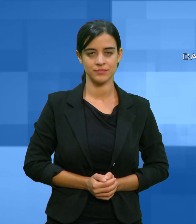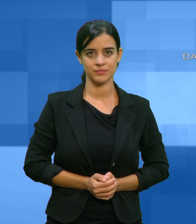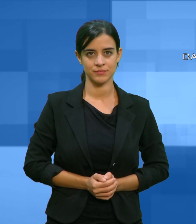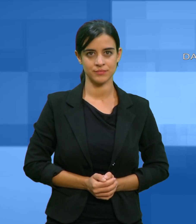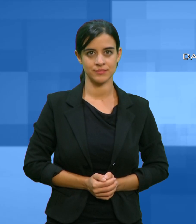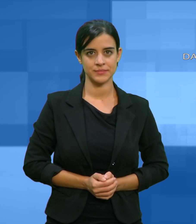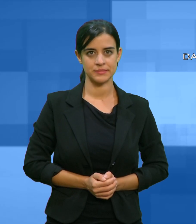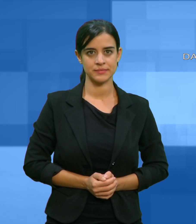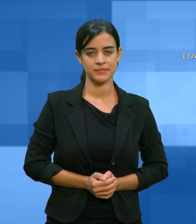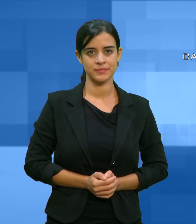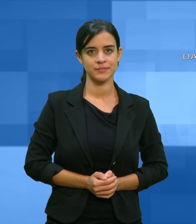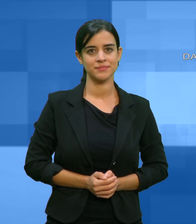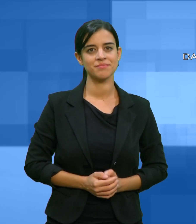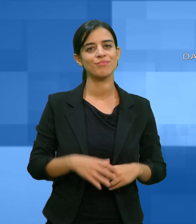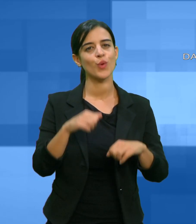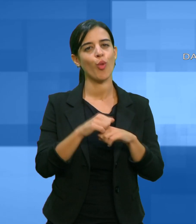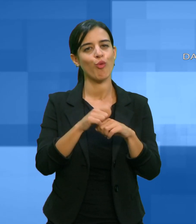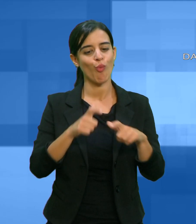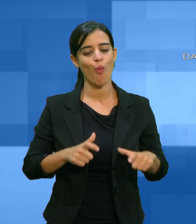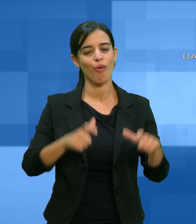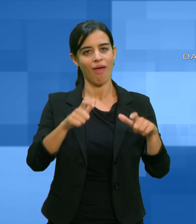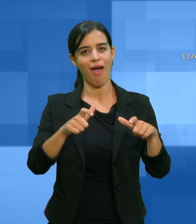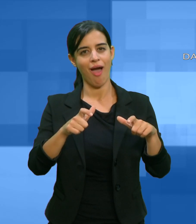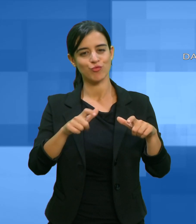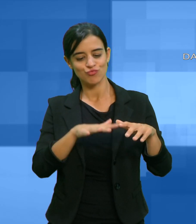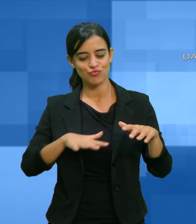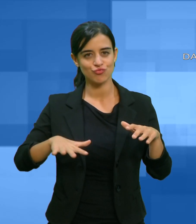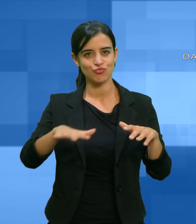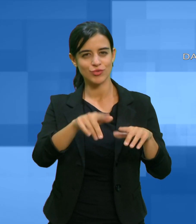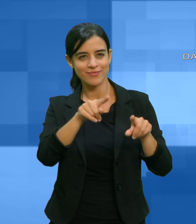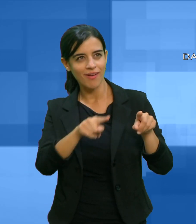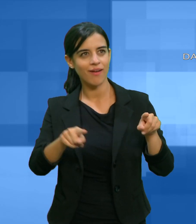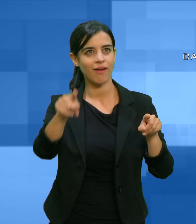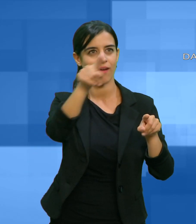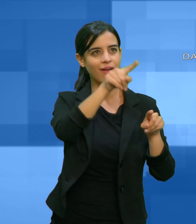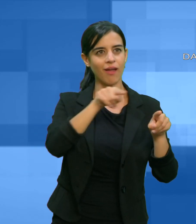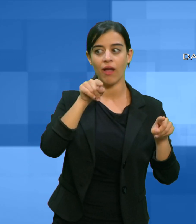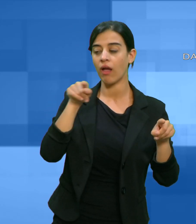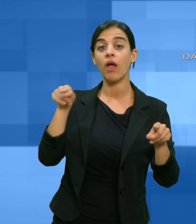I siti nuragici candidati a patrimonio UNESCO